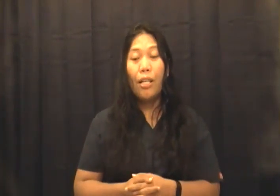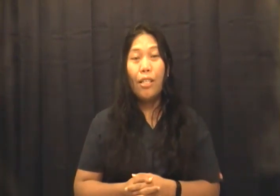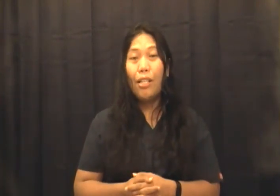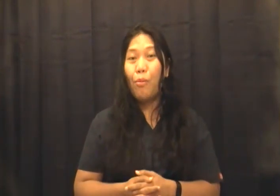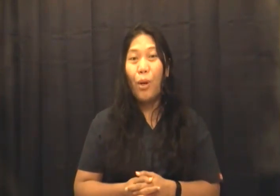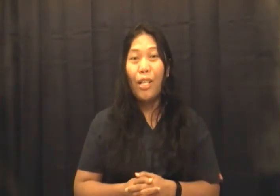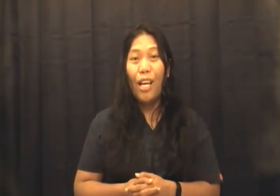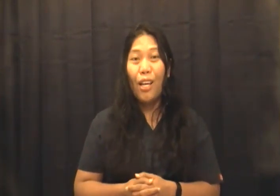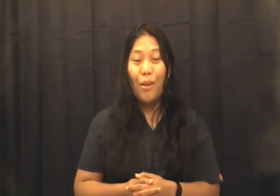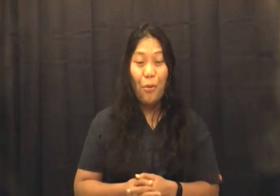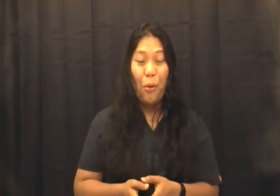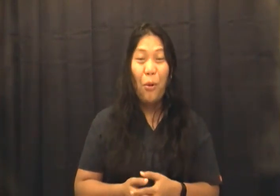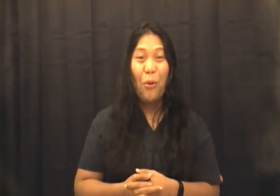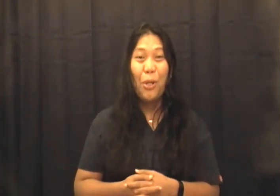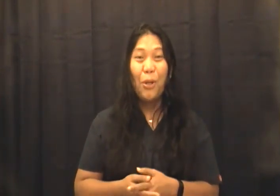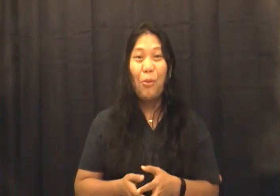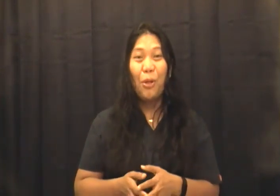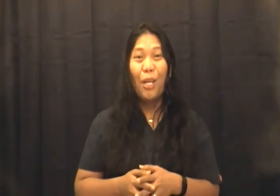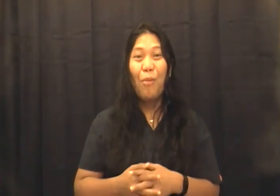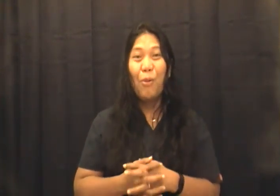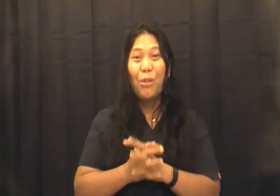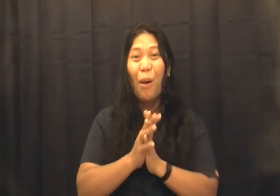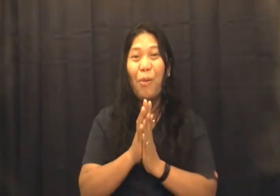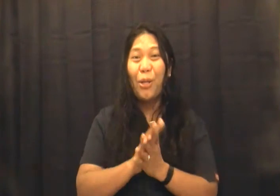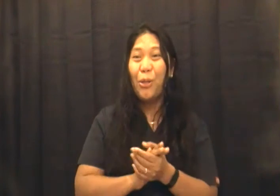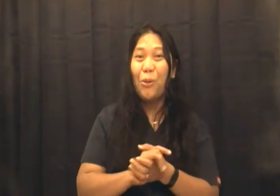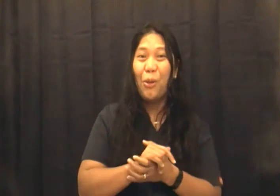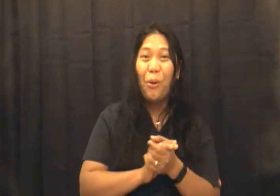hindi na pwede. Kukunin, ibang usapan na yun, no?